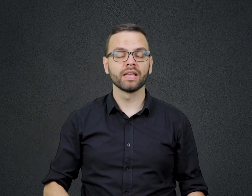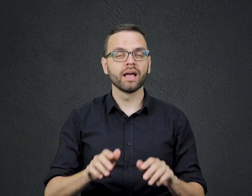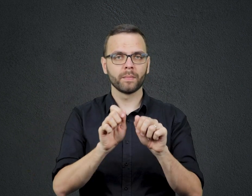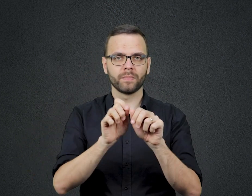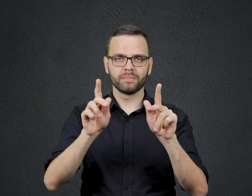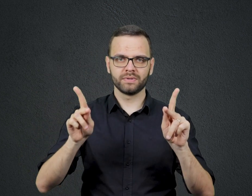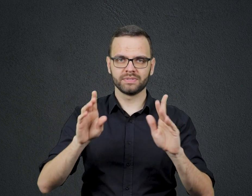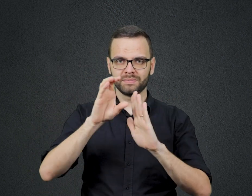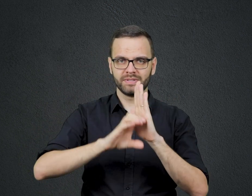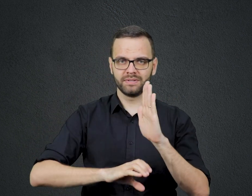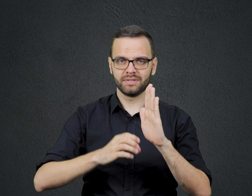versículos de 1 a 7